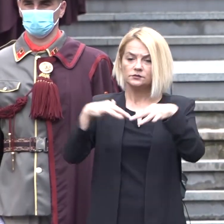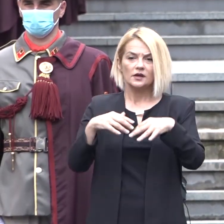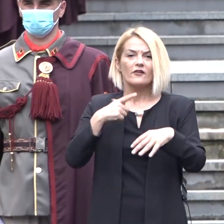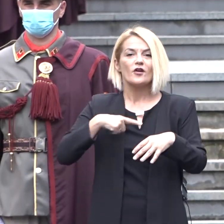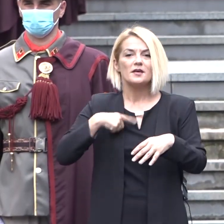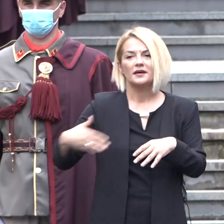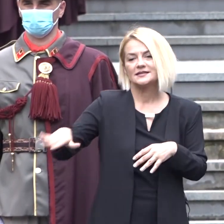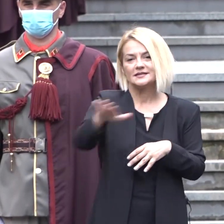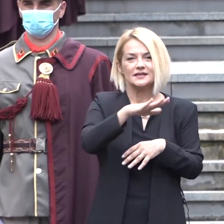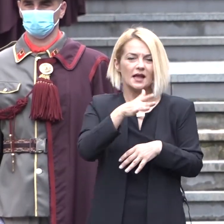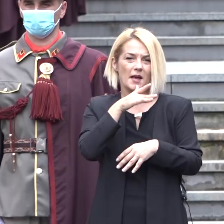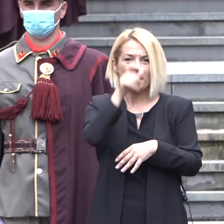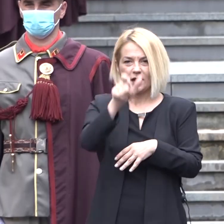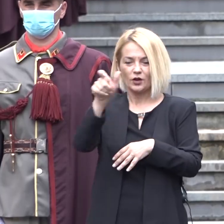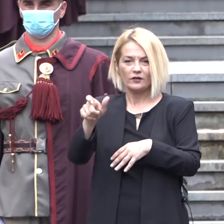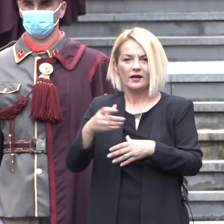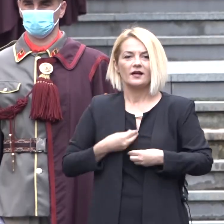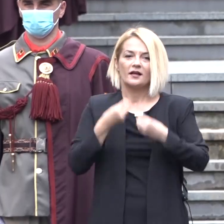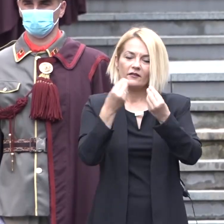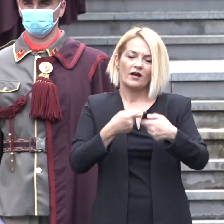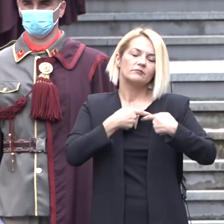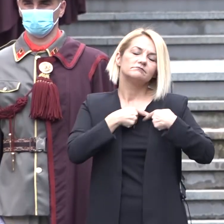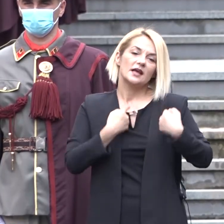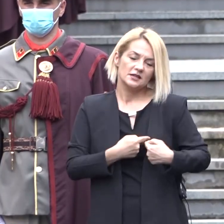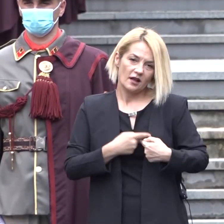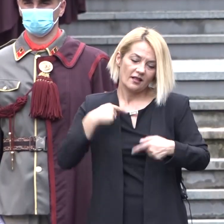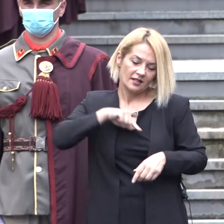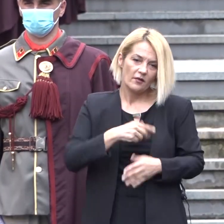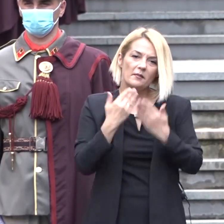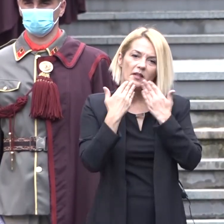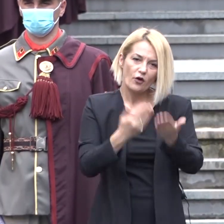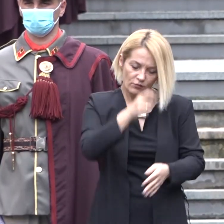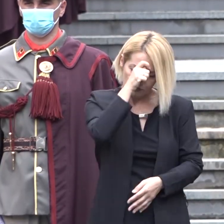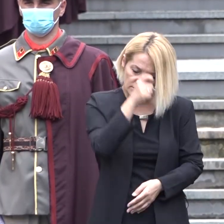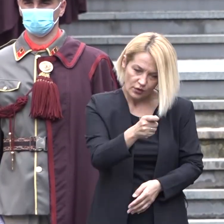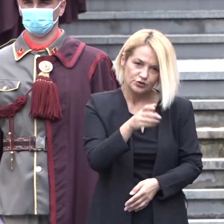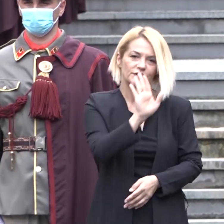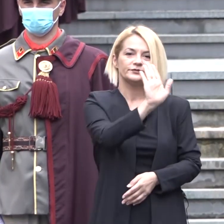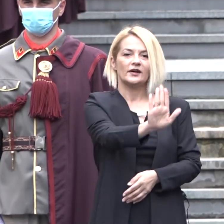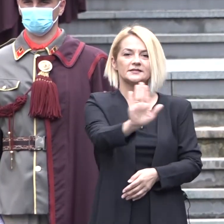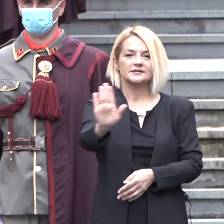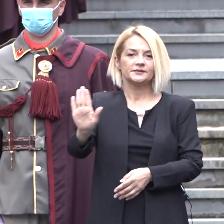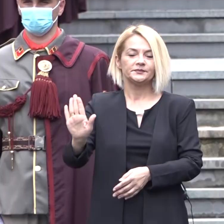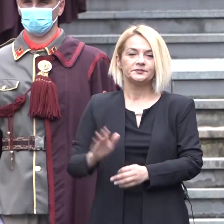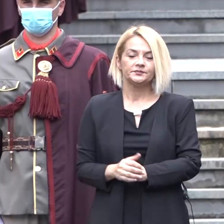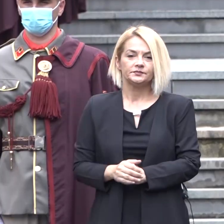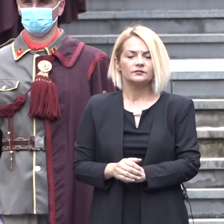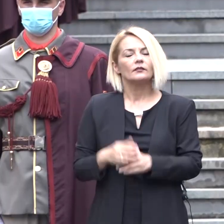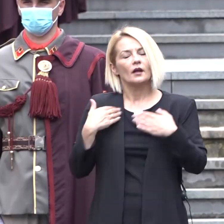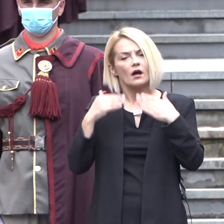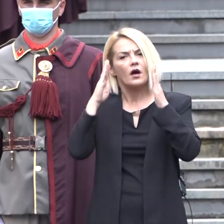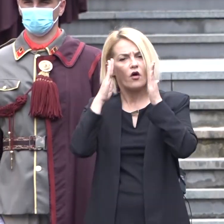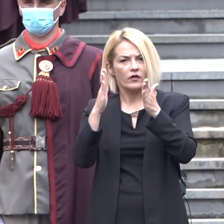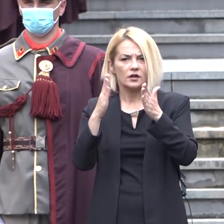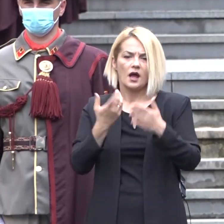македонски граѓани, да ја изразиме нашата искрена и длабока благодарност и почит кон вас. Верувам дека